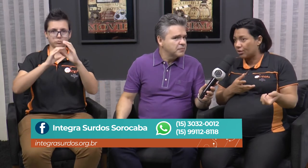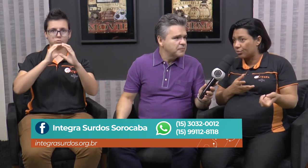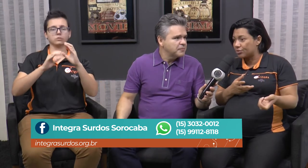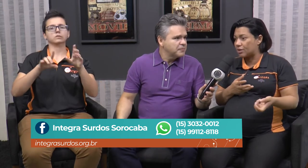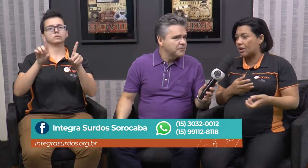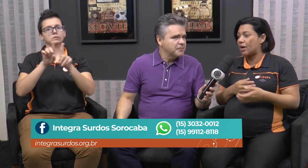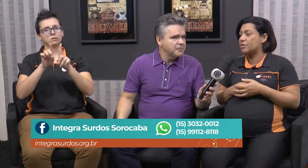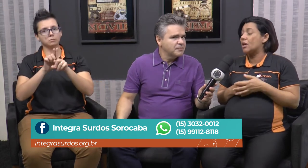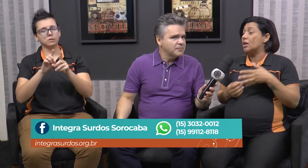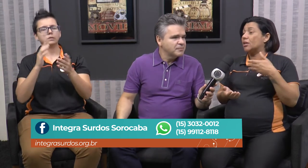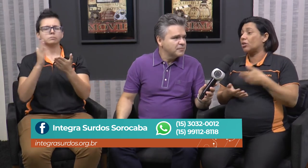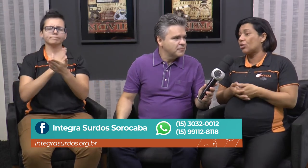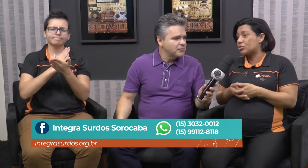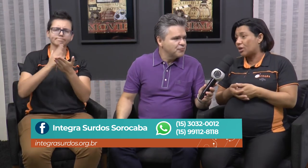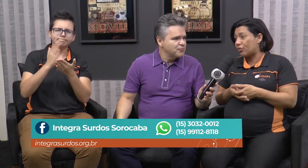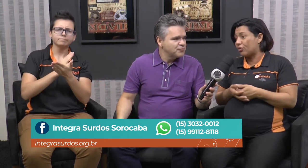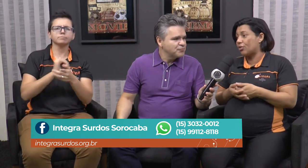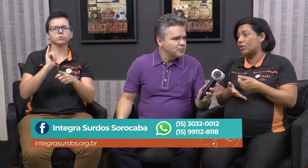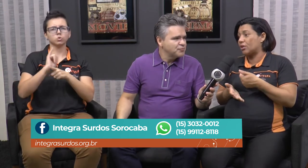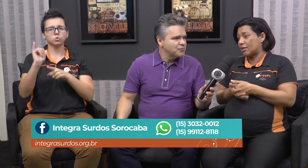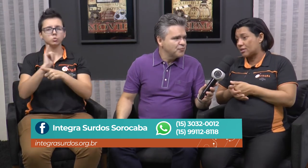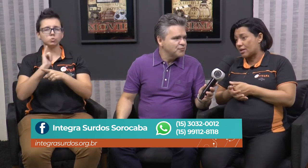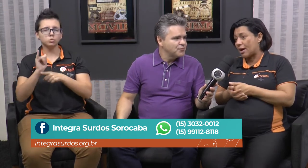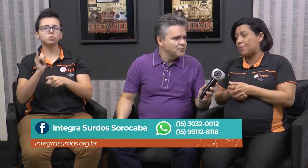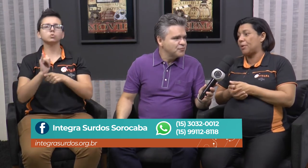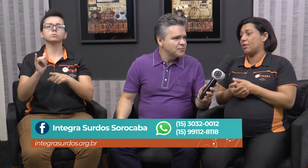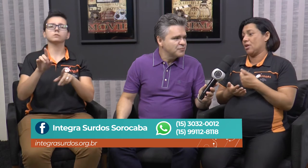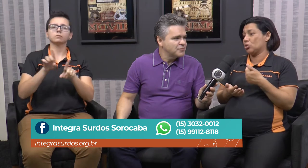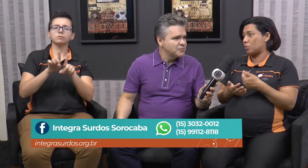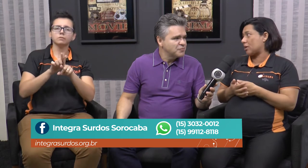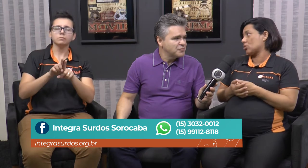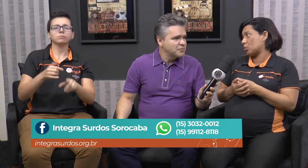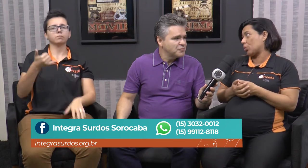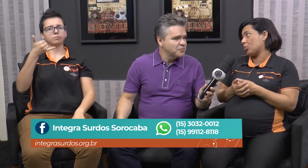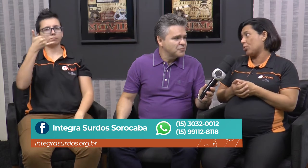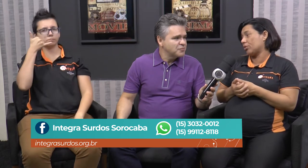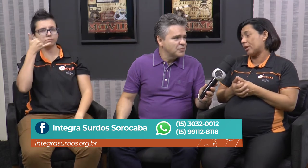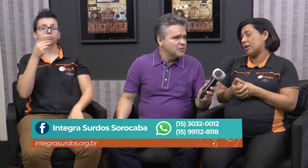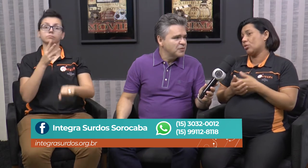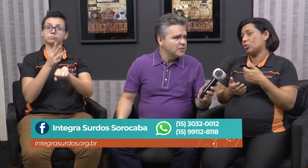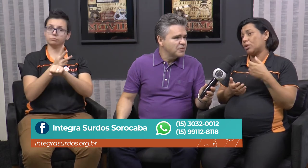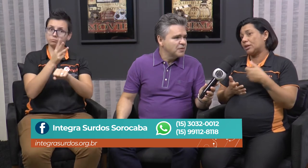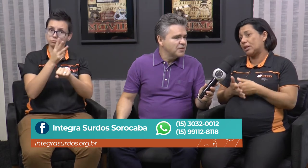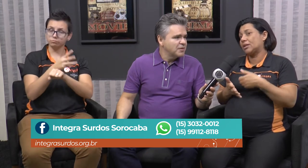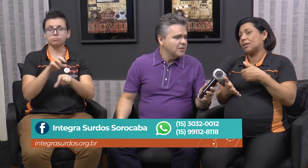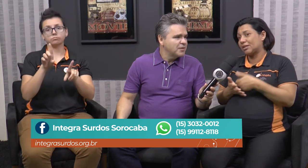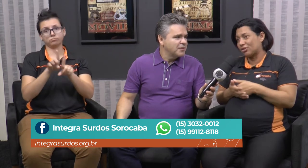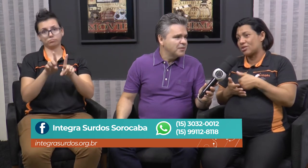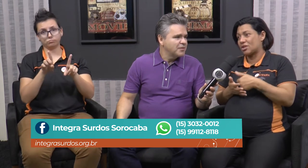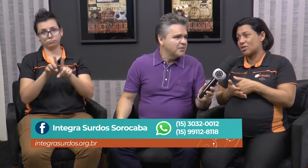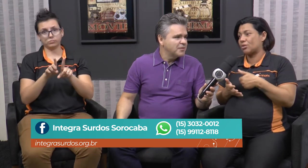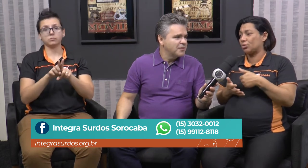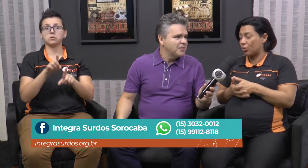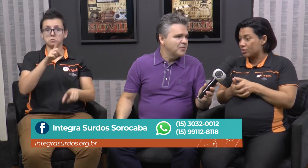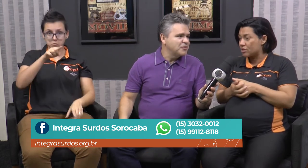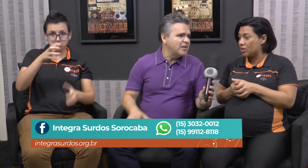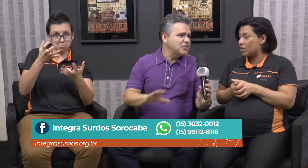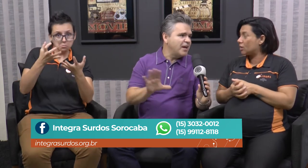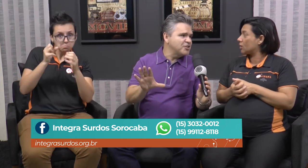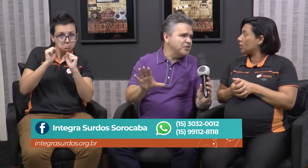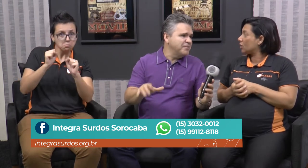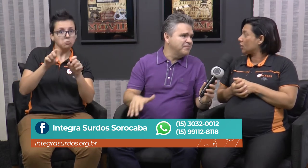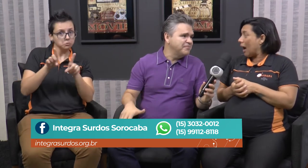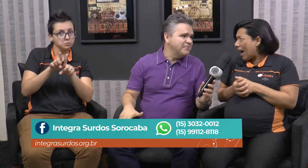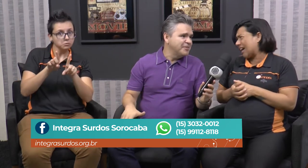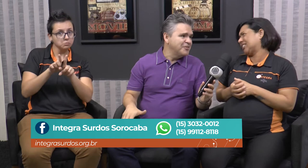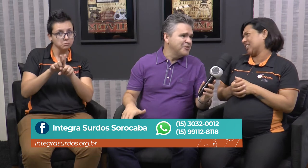ensina alguns sinais. Tem o nosso telefone, o WhatsApp, que os pais nos procuram, né? Que o número é 30320012. Você